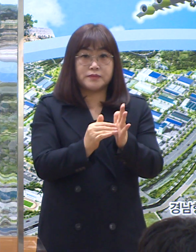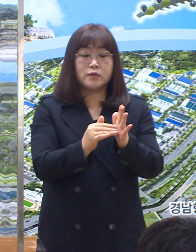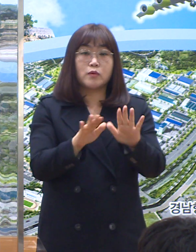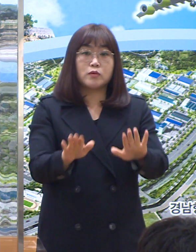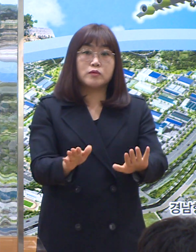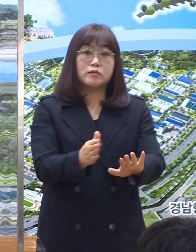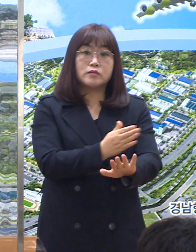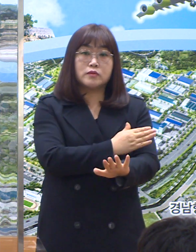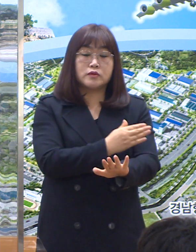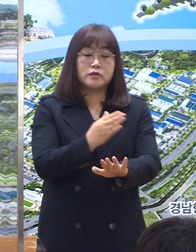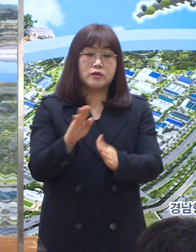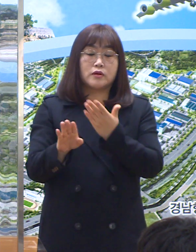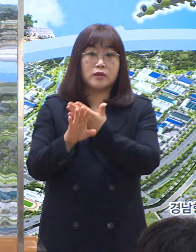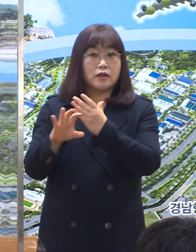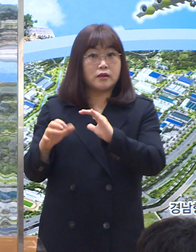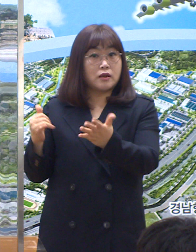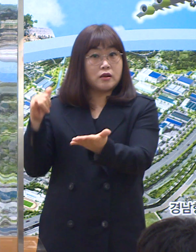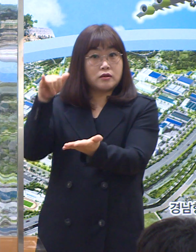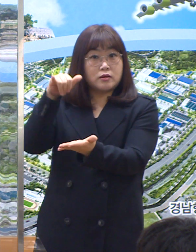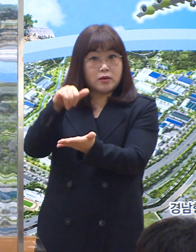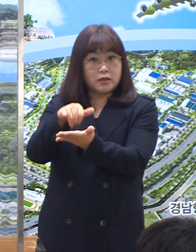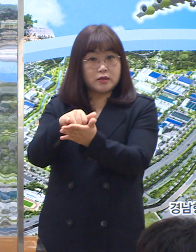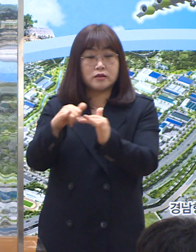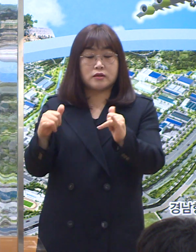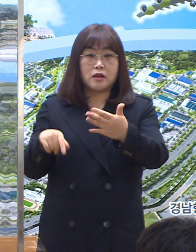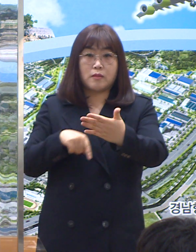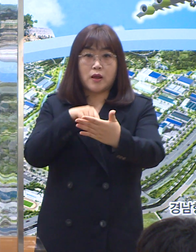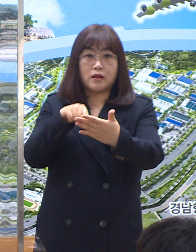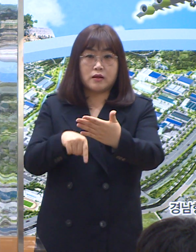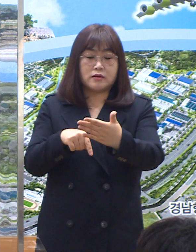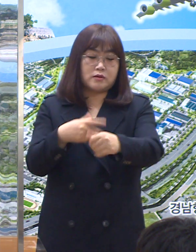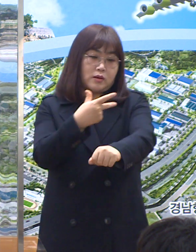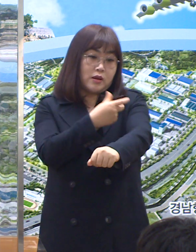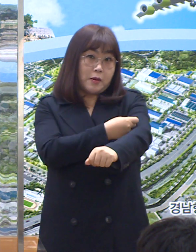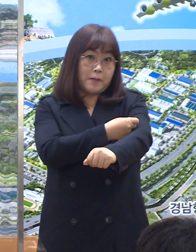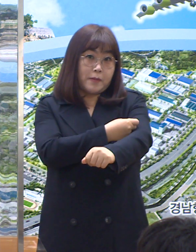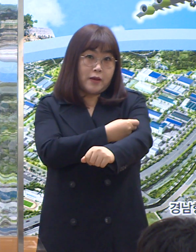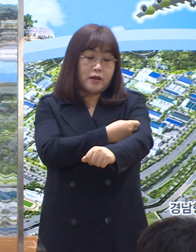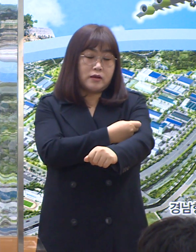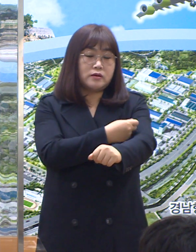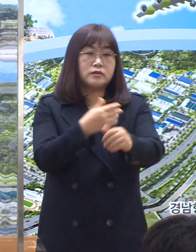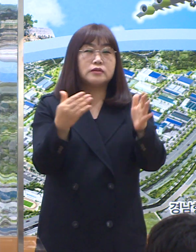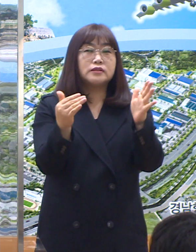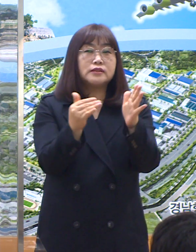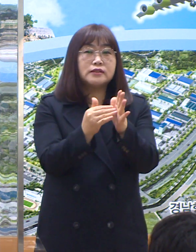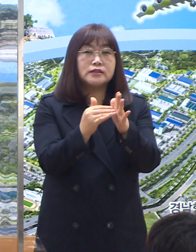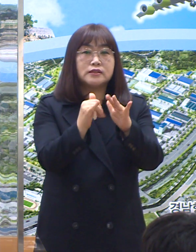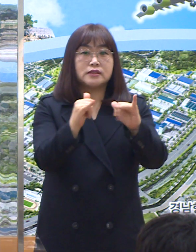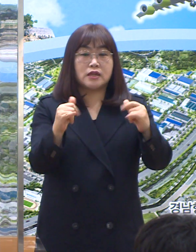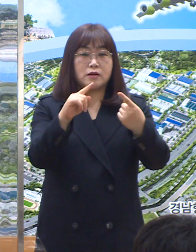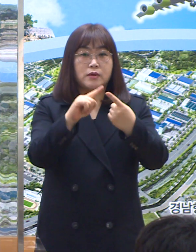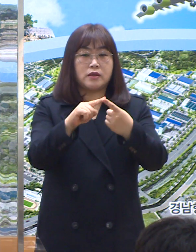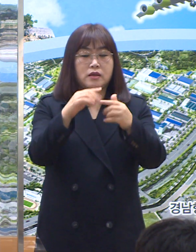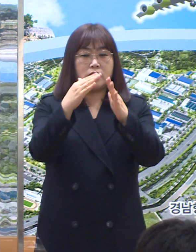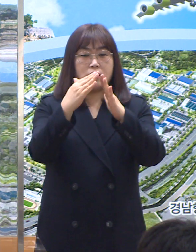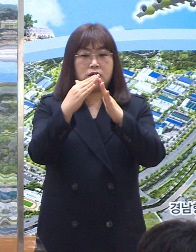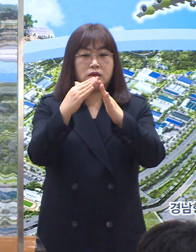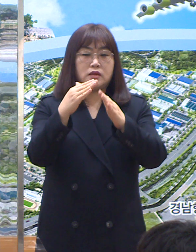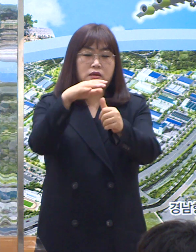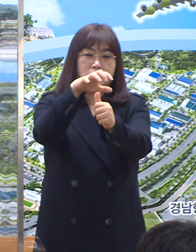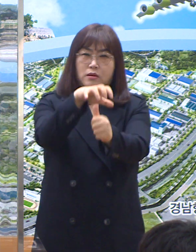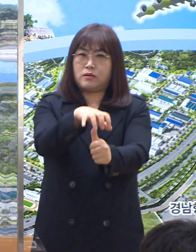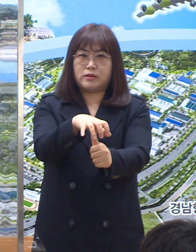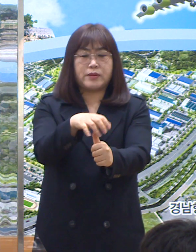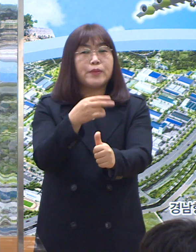오늘부터 해외국자 중 예방접종 완료자에 대한 격리가 면제됩니다.